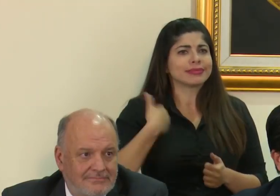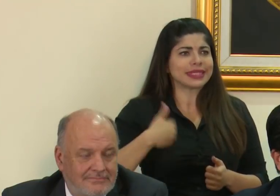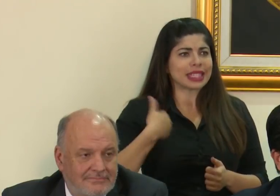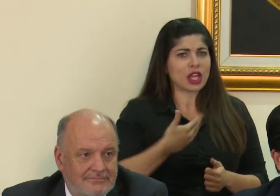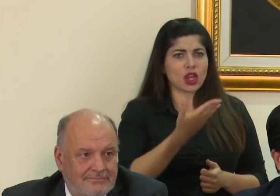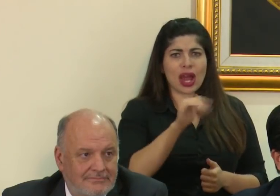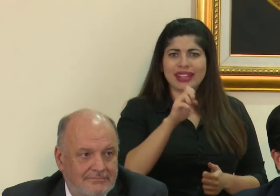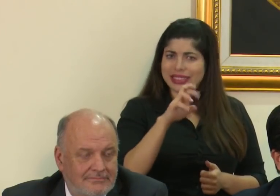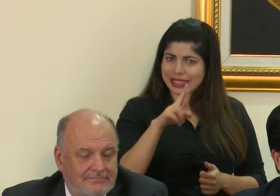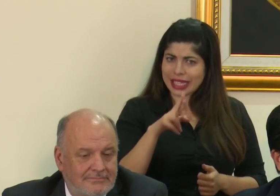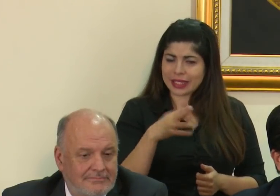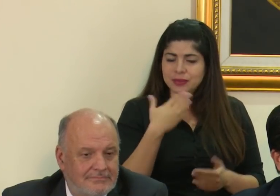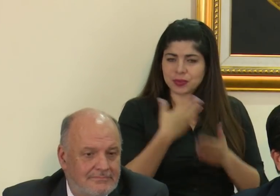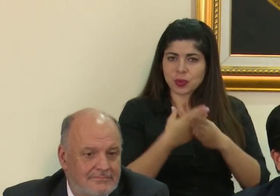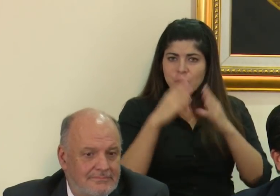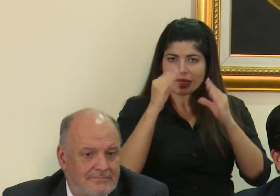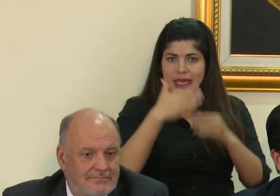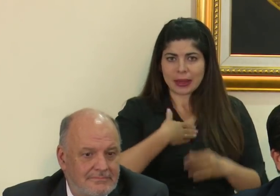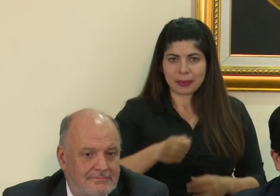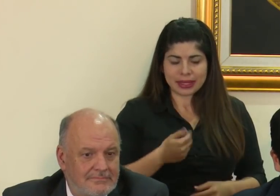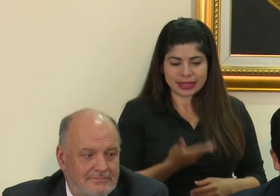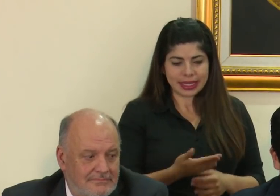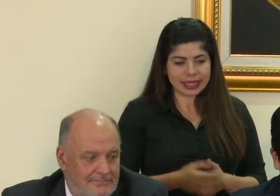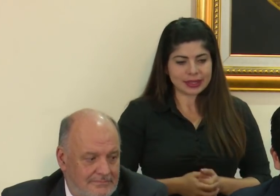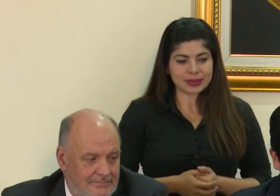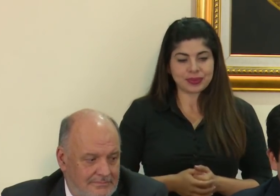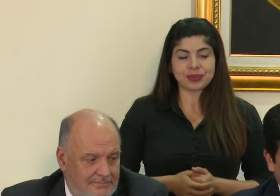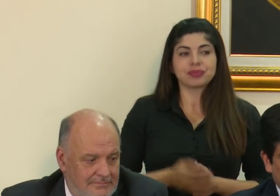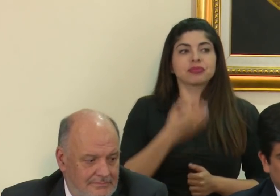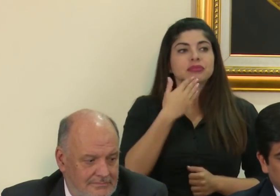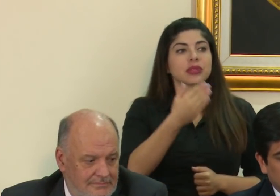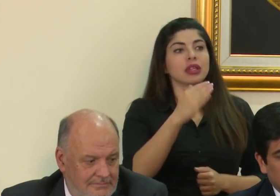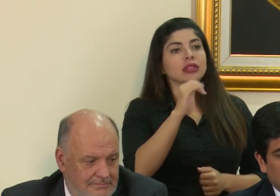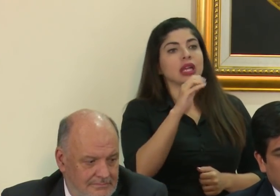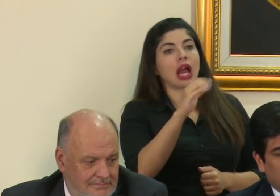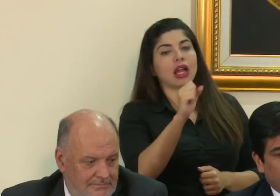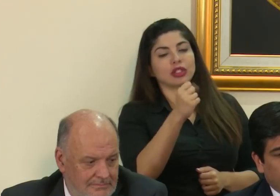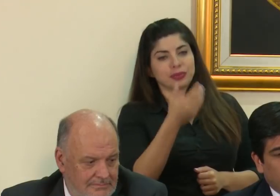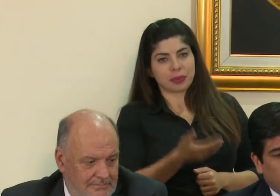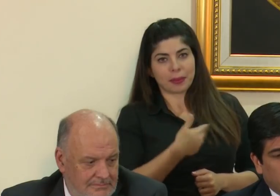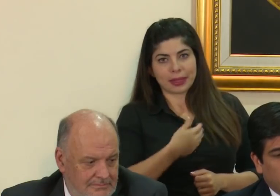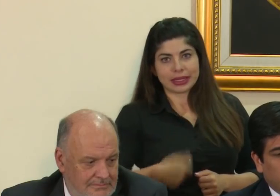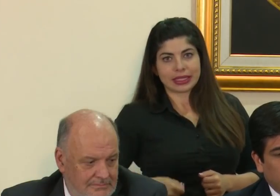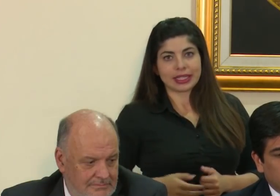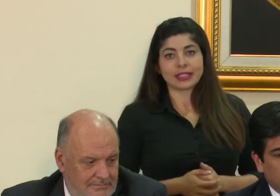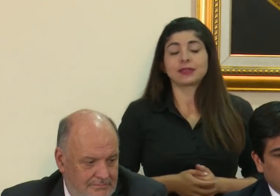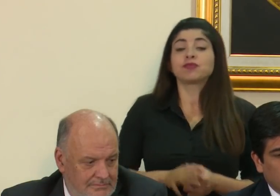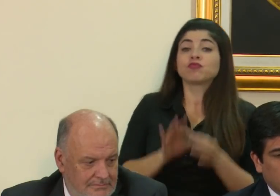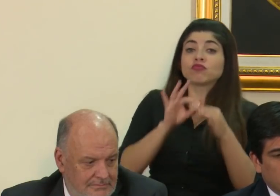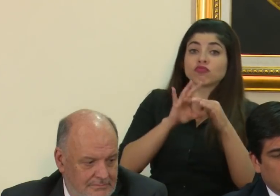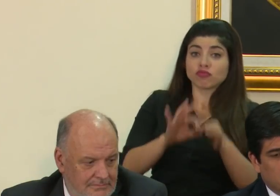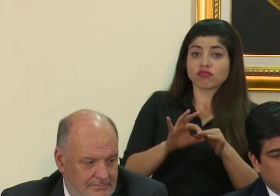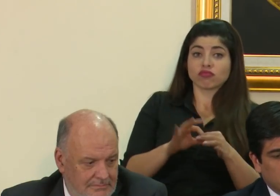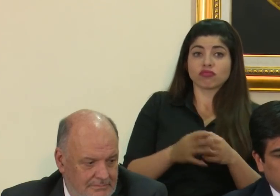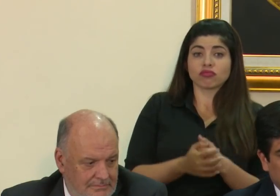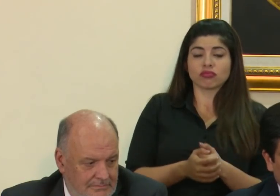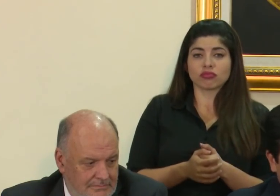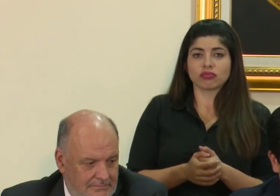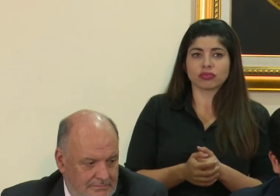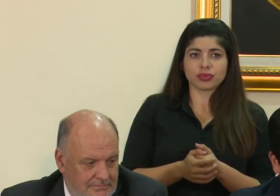canciller? Buenas tardes, señor presidente. Gracias, don Carlos. Señor presidente. En relación a